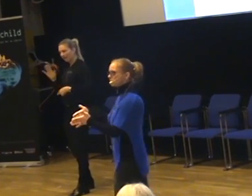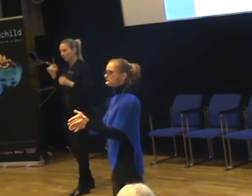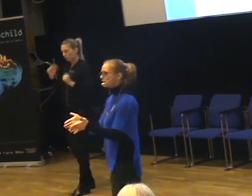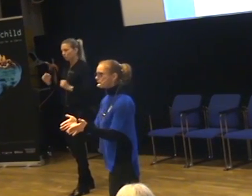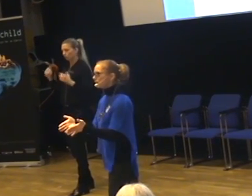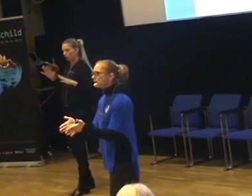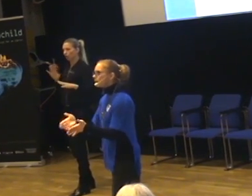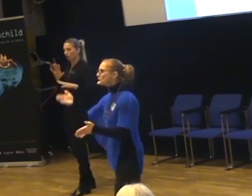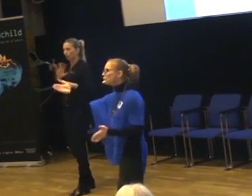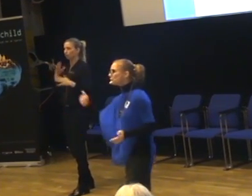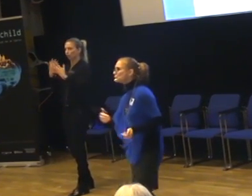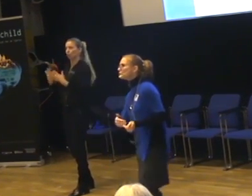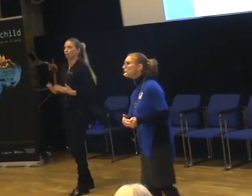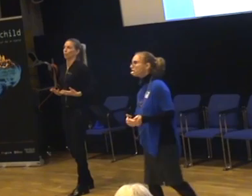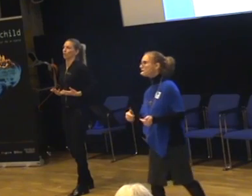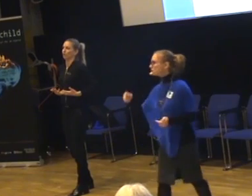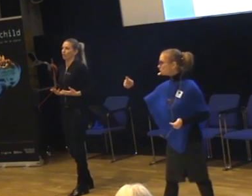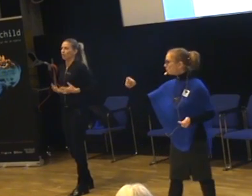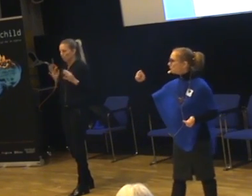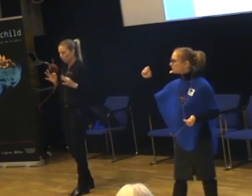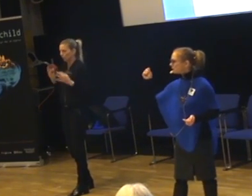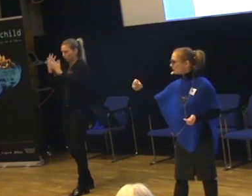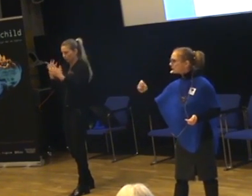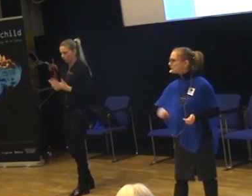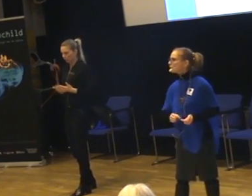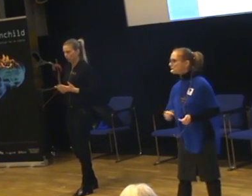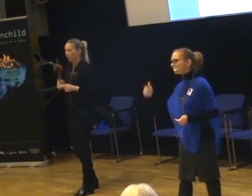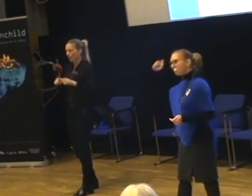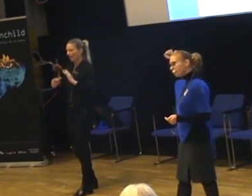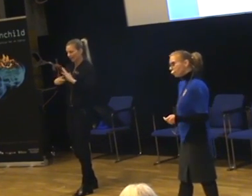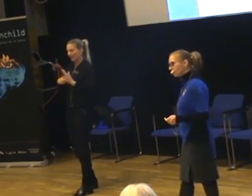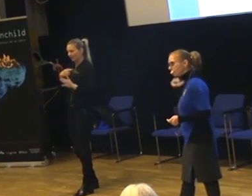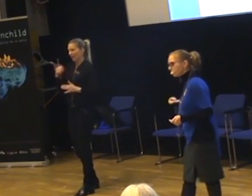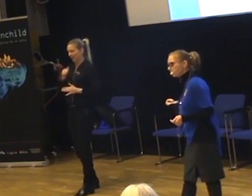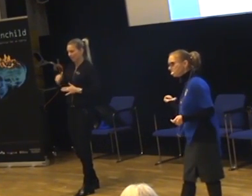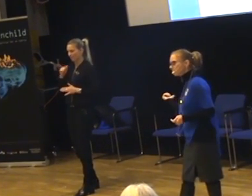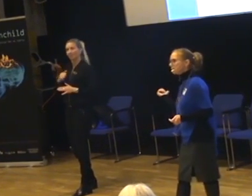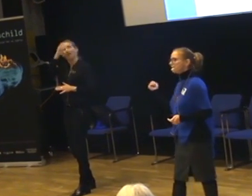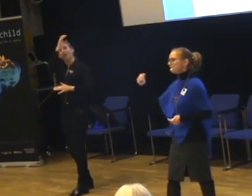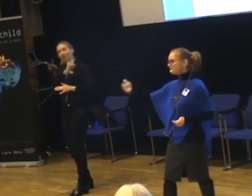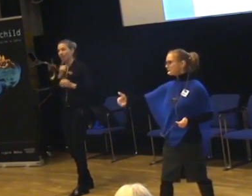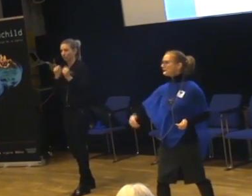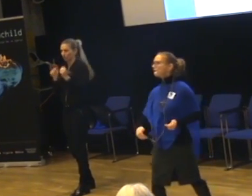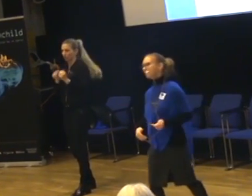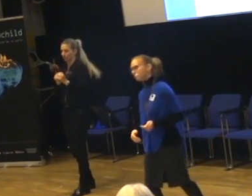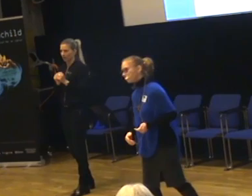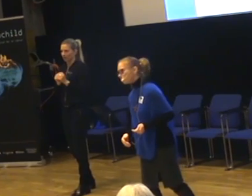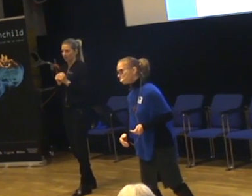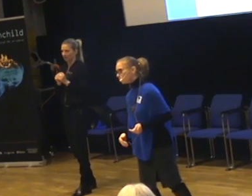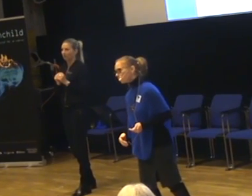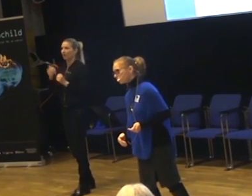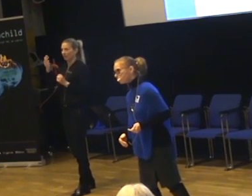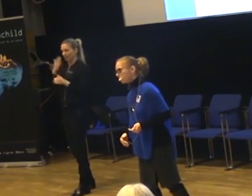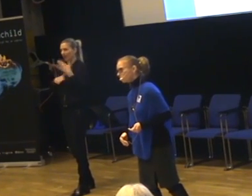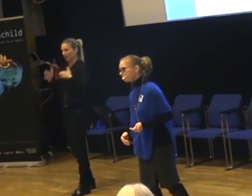strukturera det. Men hur jag strukturerar det och de teknikerna, jag använder alla de här grejerna. Det kan man gärna anlita mig